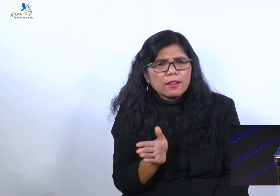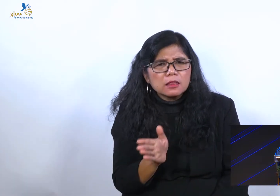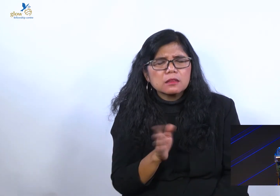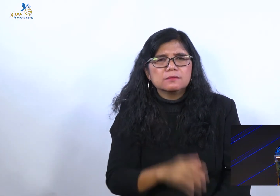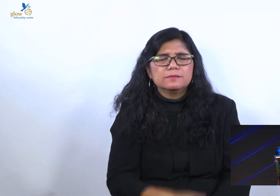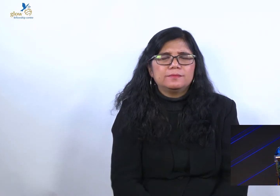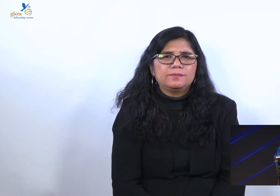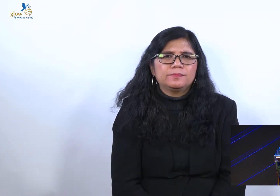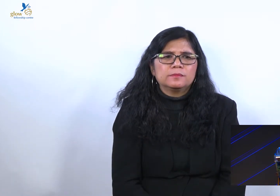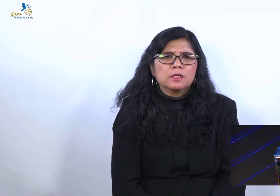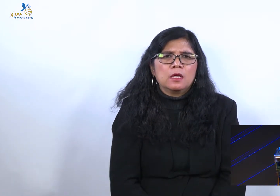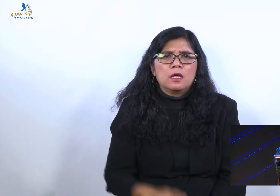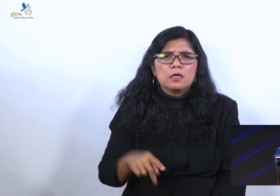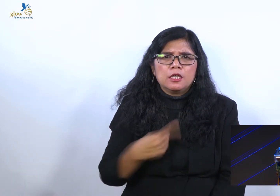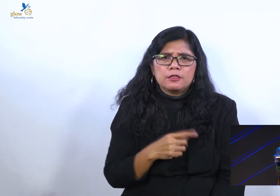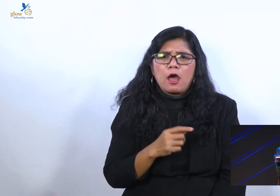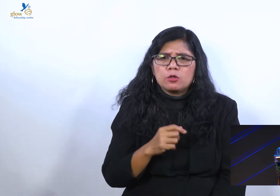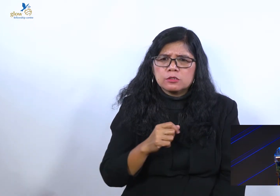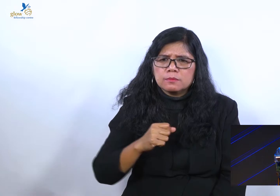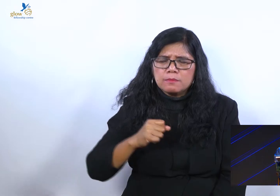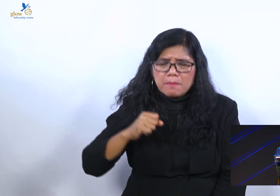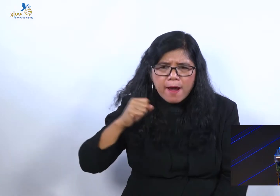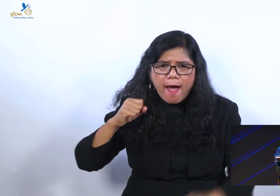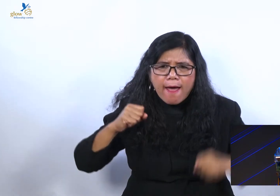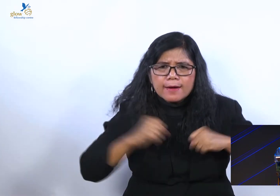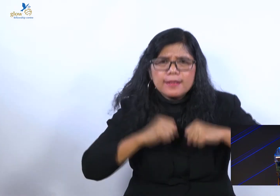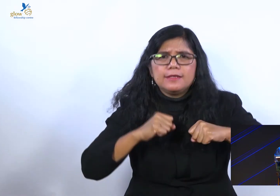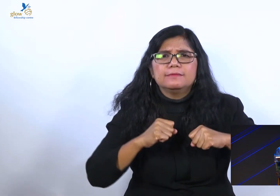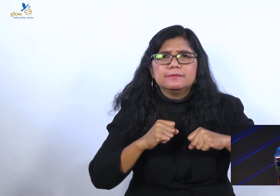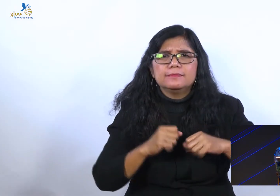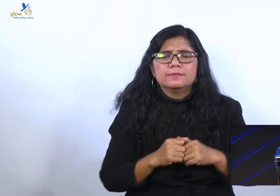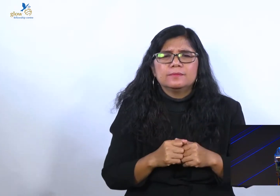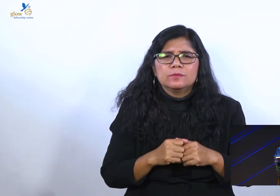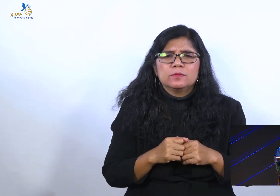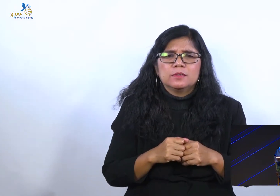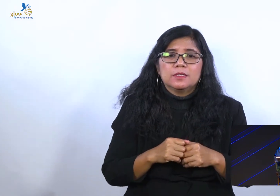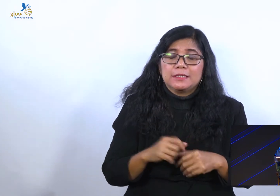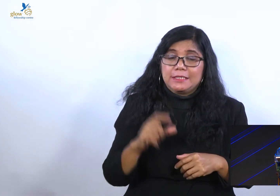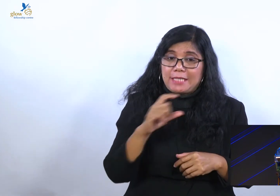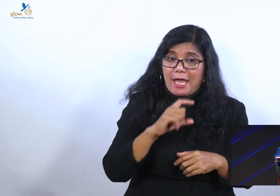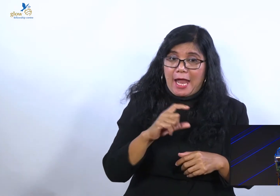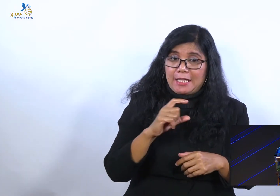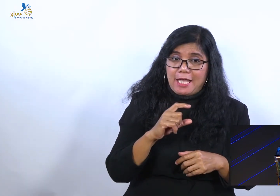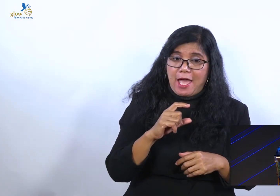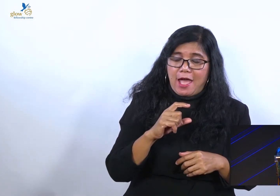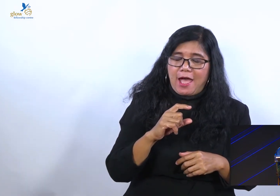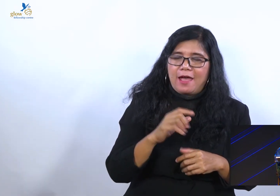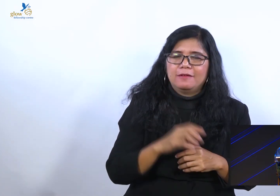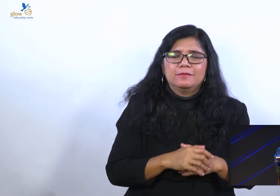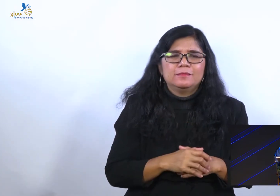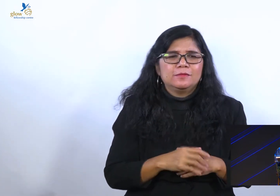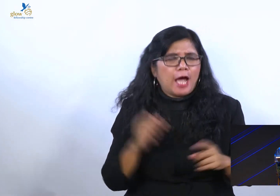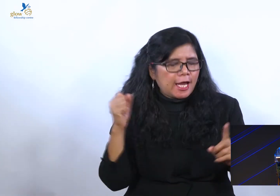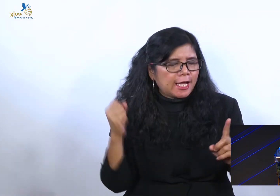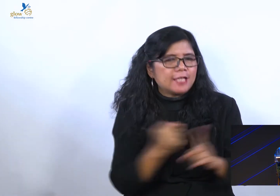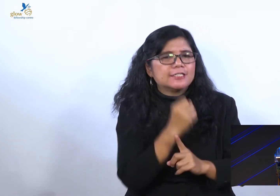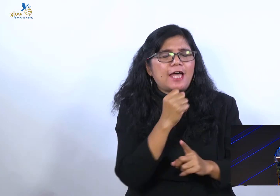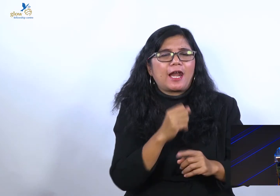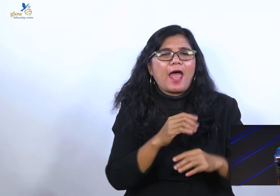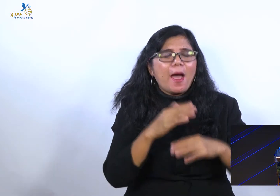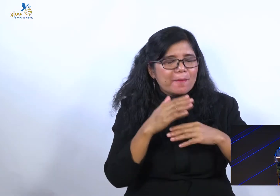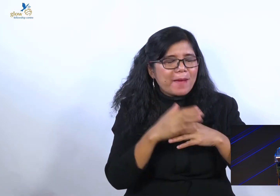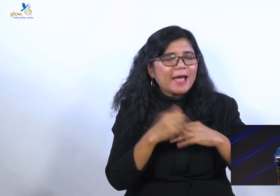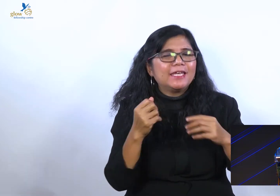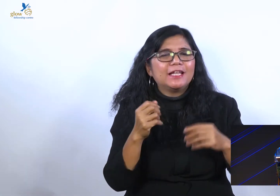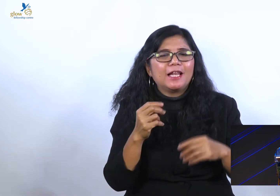Kita memang harus tegas. Tapi caranya Alkitab jelaskan. Panggil dulu empat